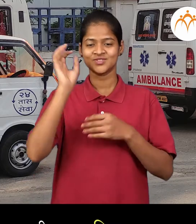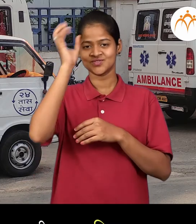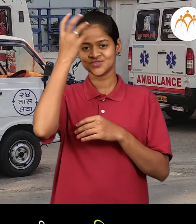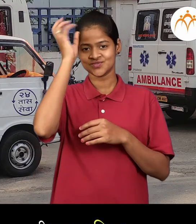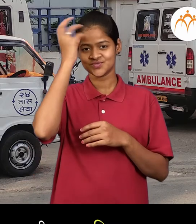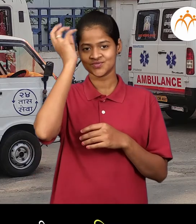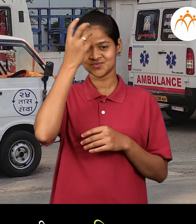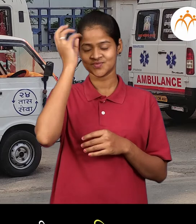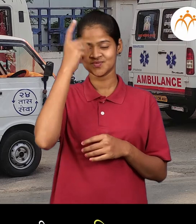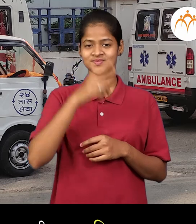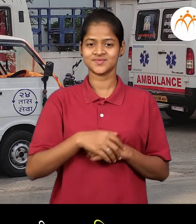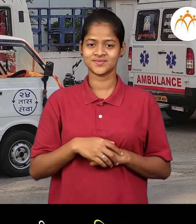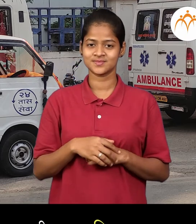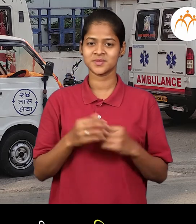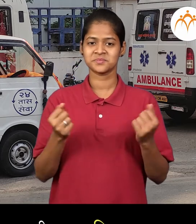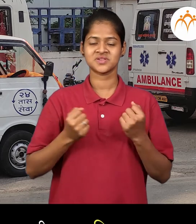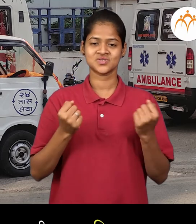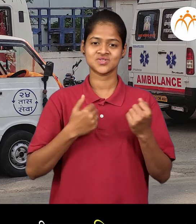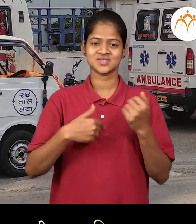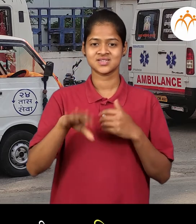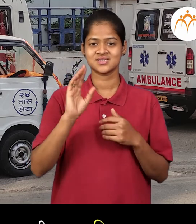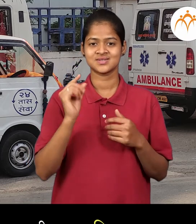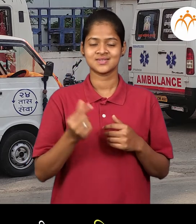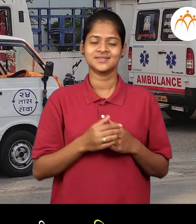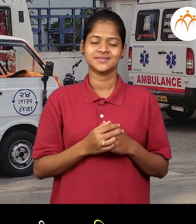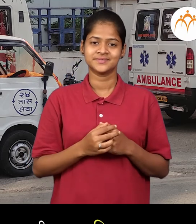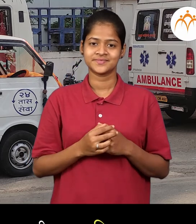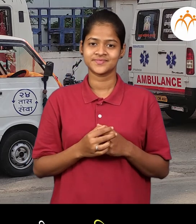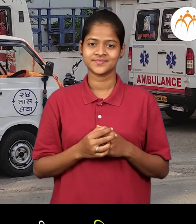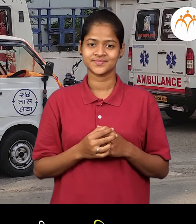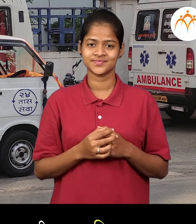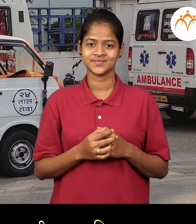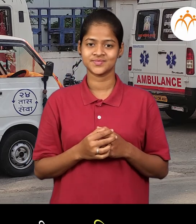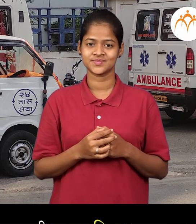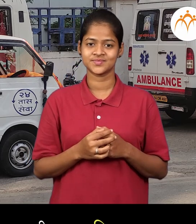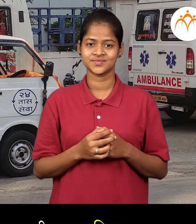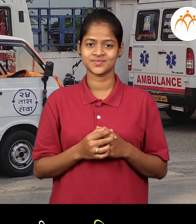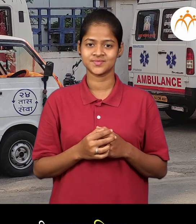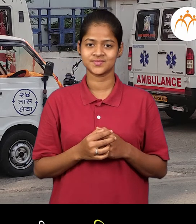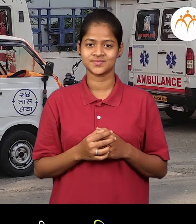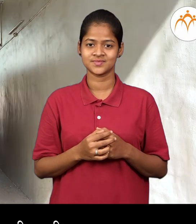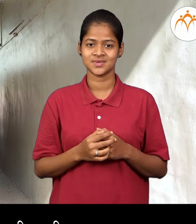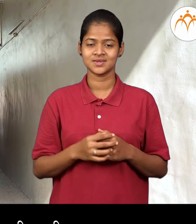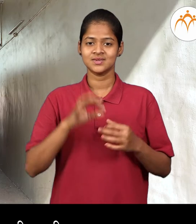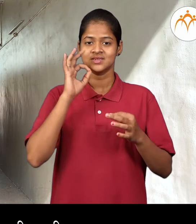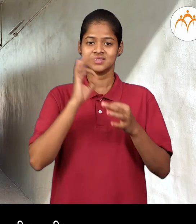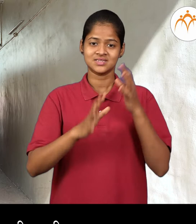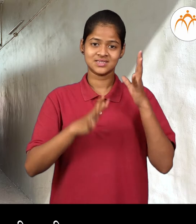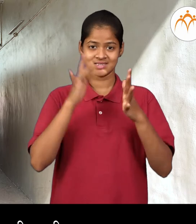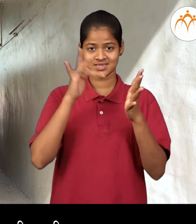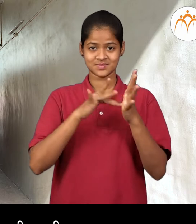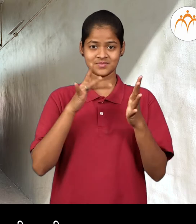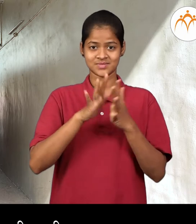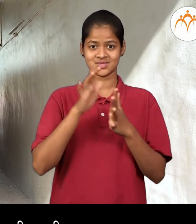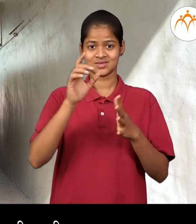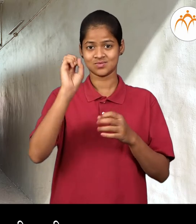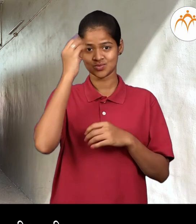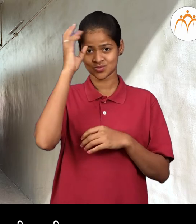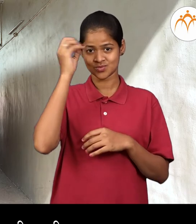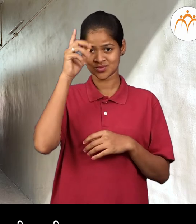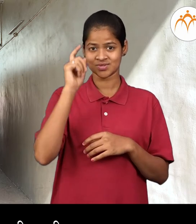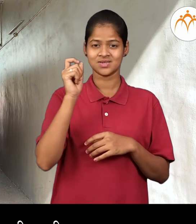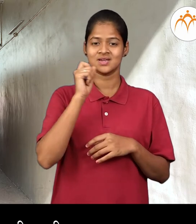नीन्या साथी रुग्ण वाहिका वापरताद अगनी शामक दलाची